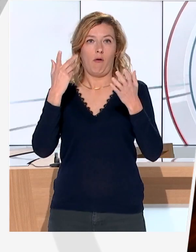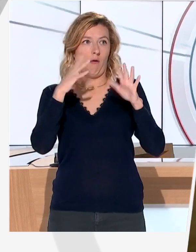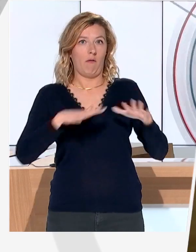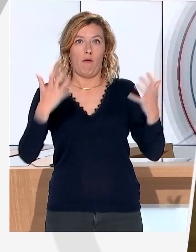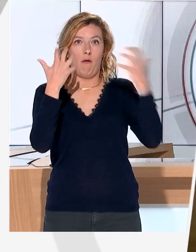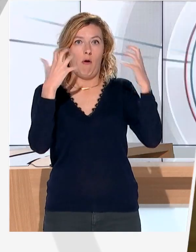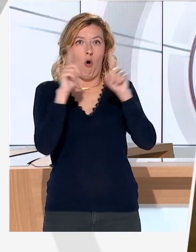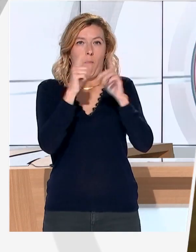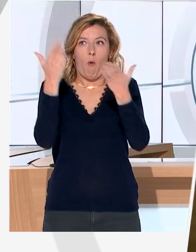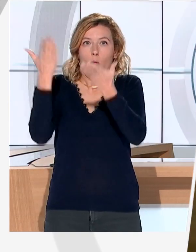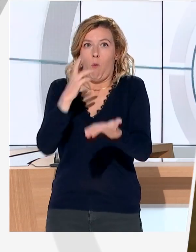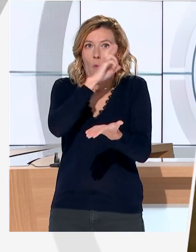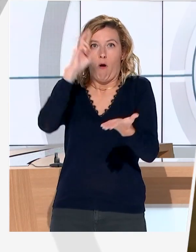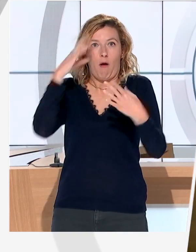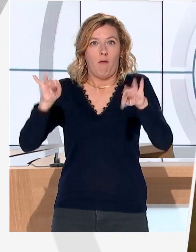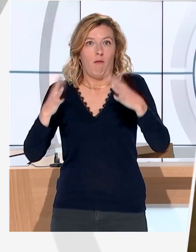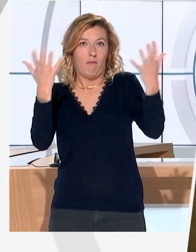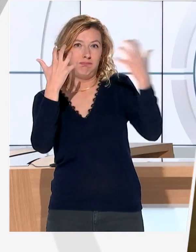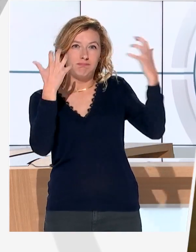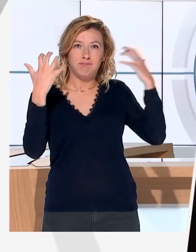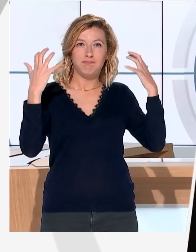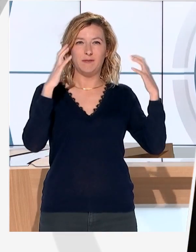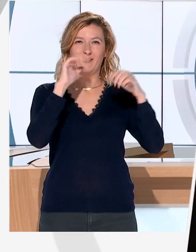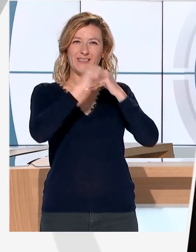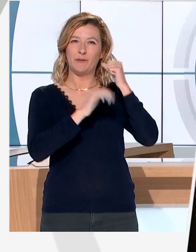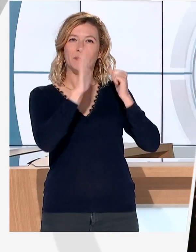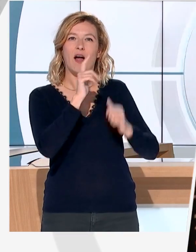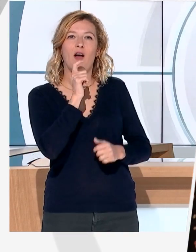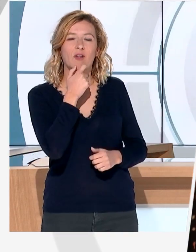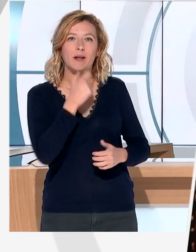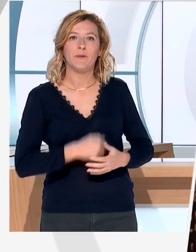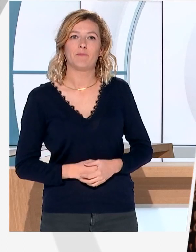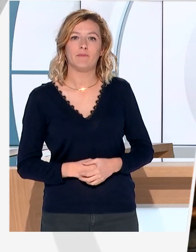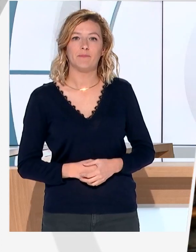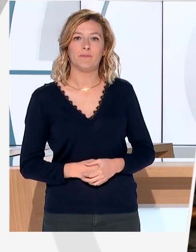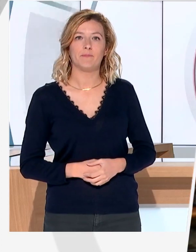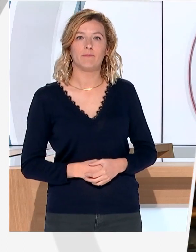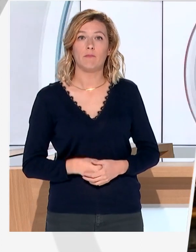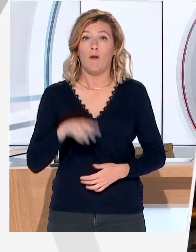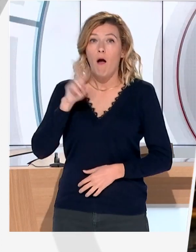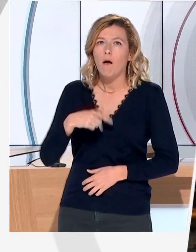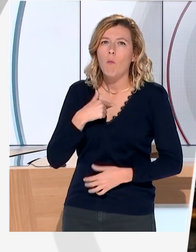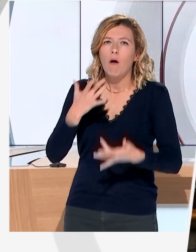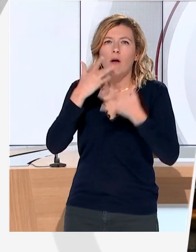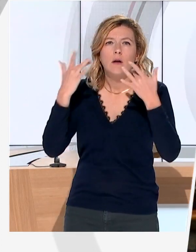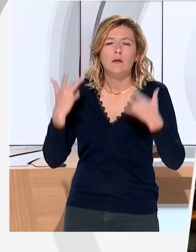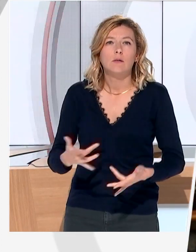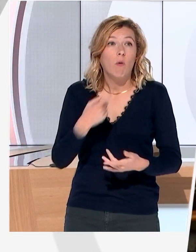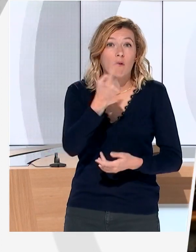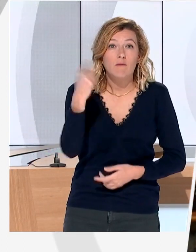toute la journée au rythme de sa majesté. J'étais déçu finalement de savoir qu'il ne vient pas. Ça fait des années que j'aurais